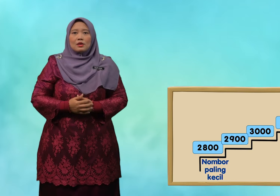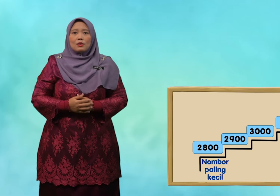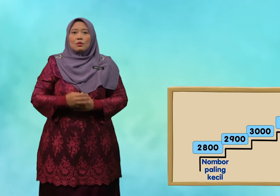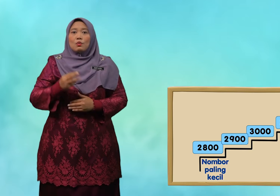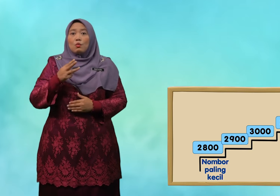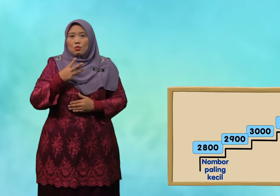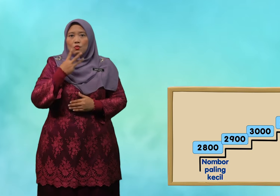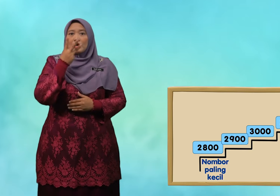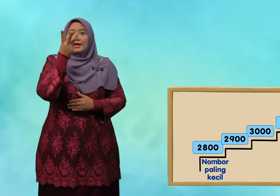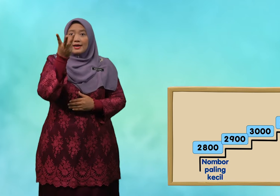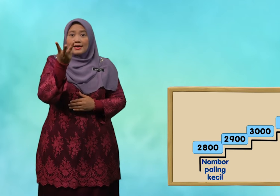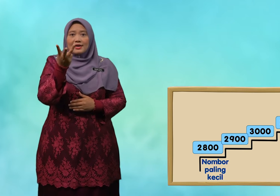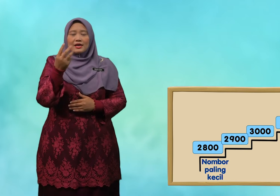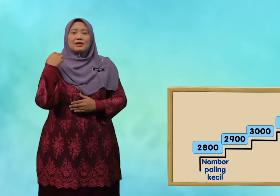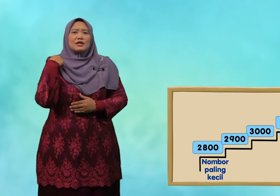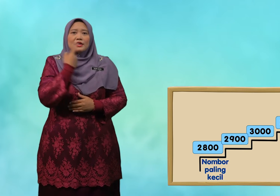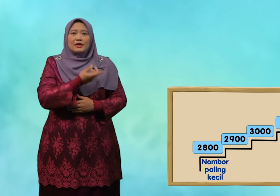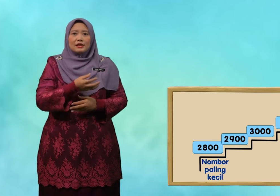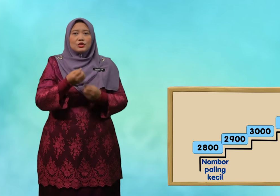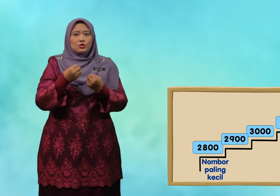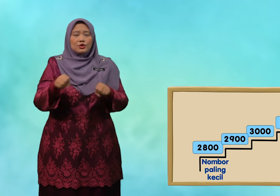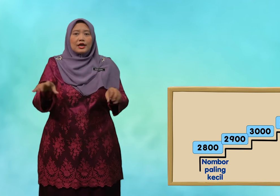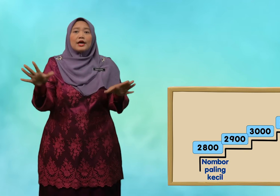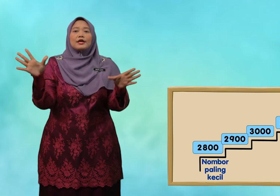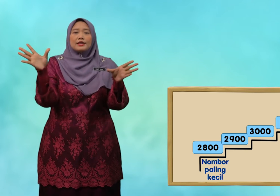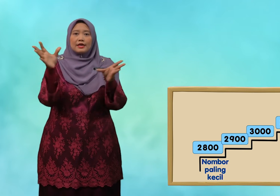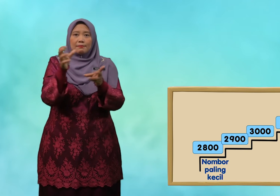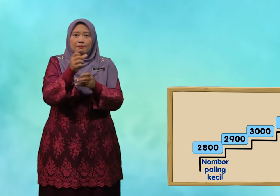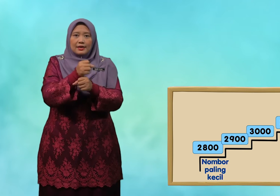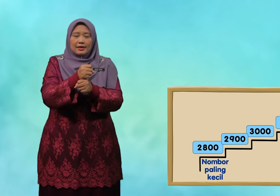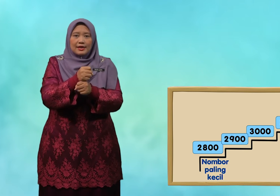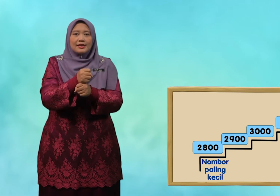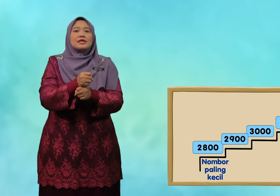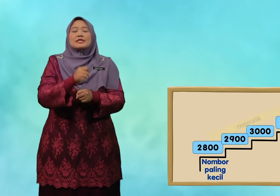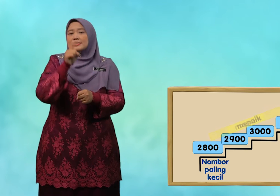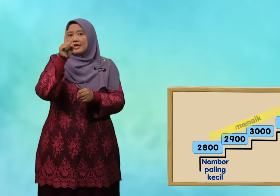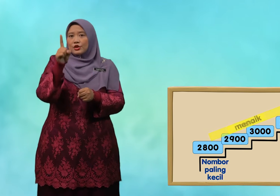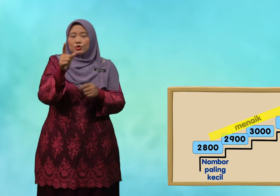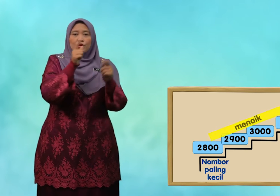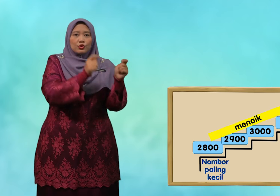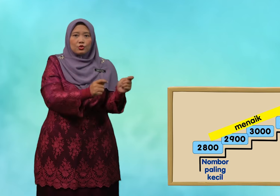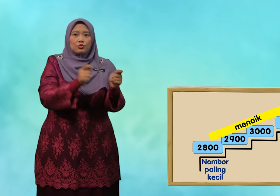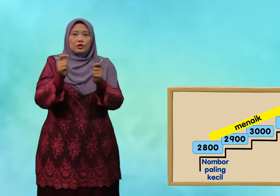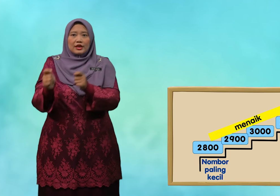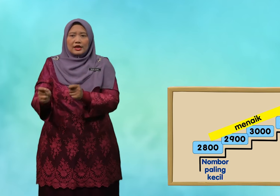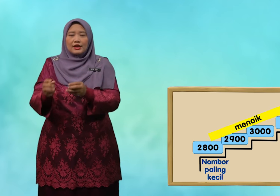2 Kita sudah dapat satu turutan